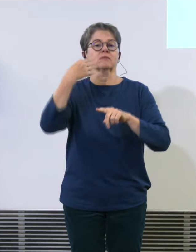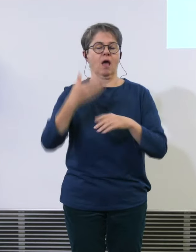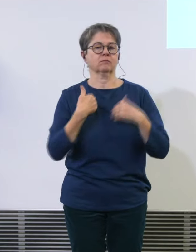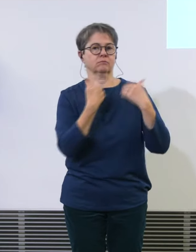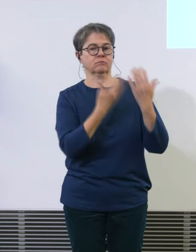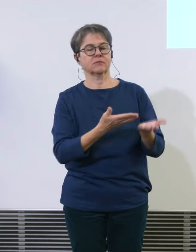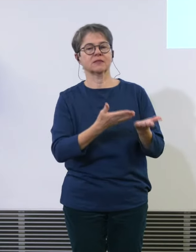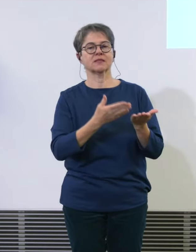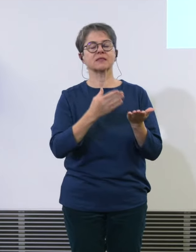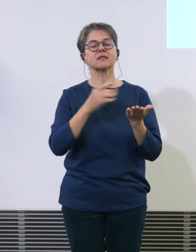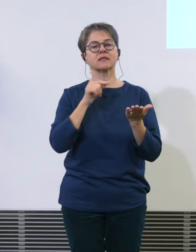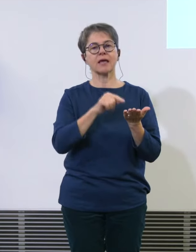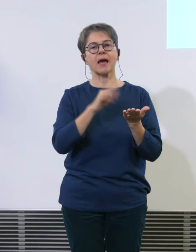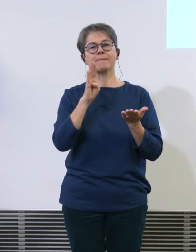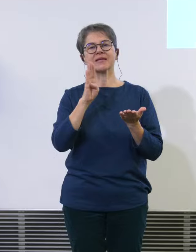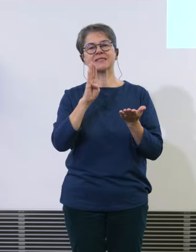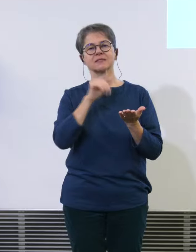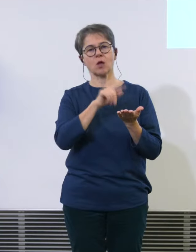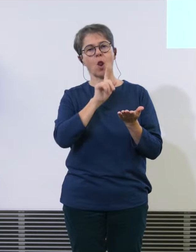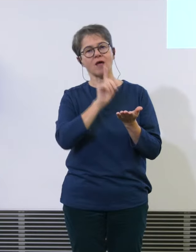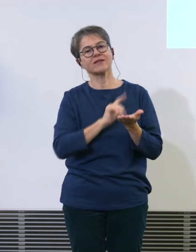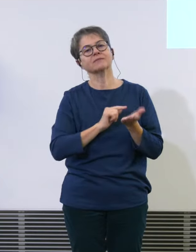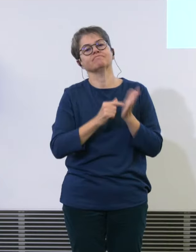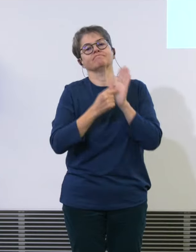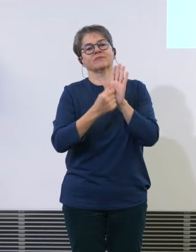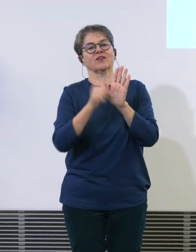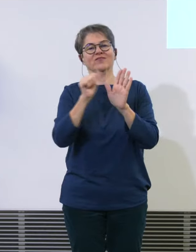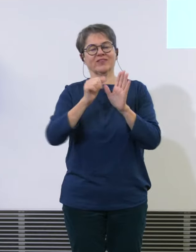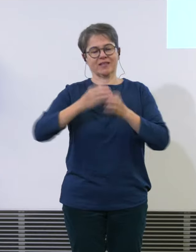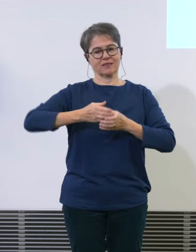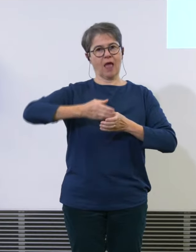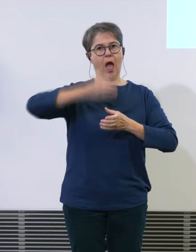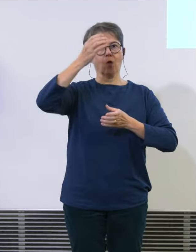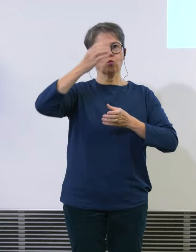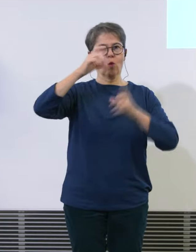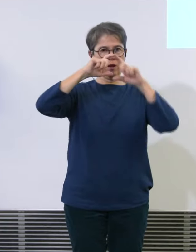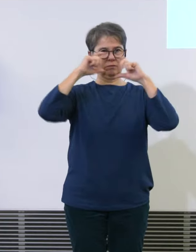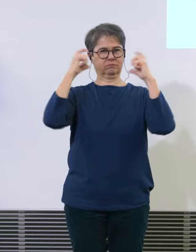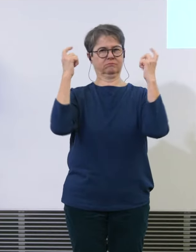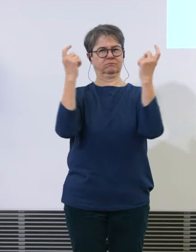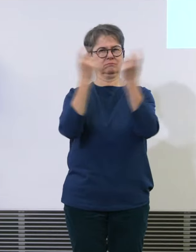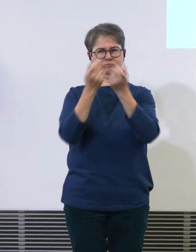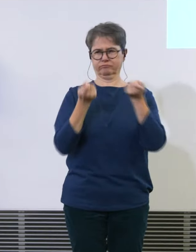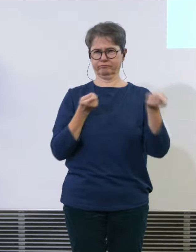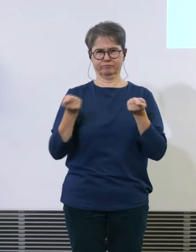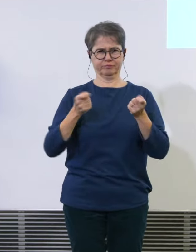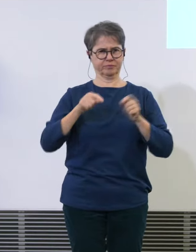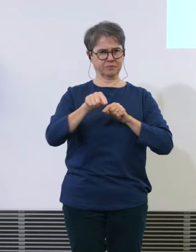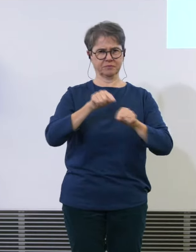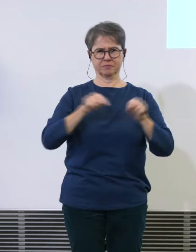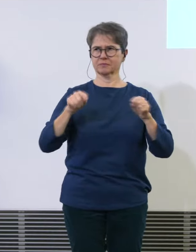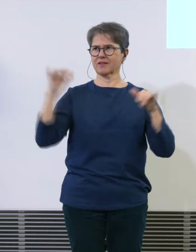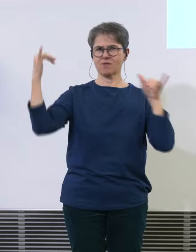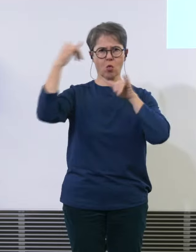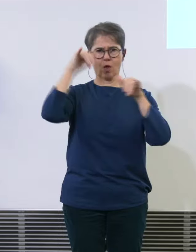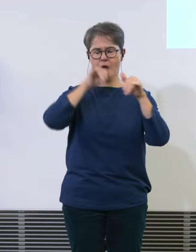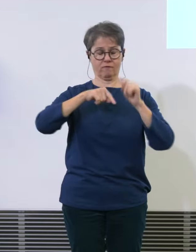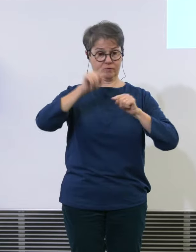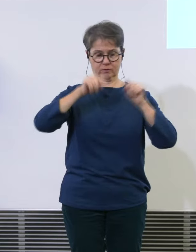der Skyguide werfen und Ihnen auch aufzeigen, wie ein komplexes Pistensystem am Flughafen Zürich heute